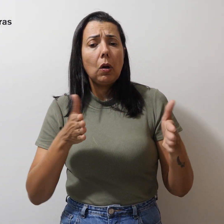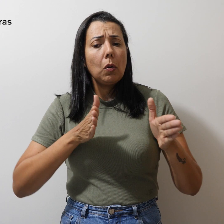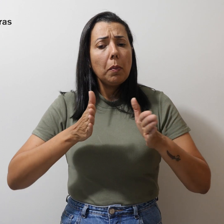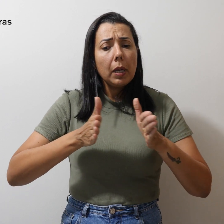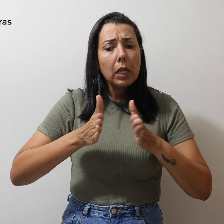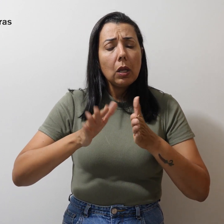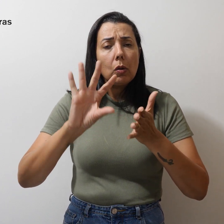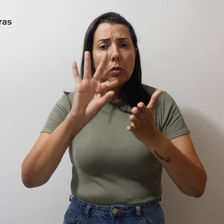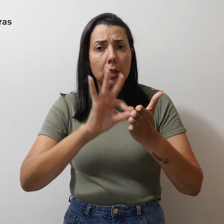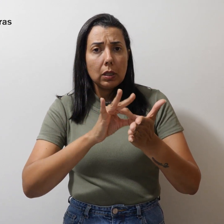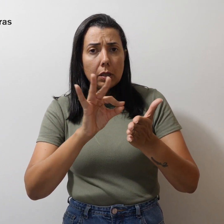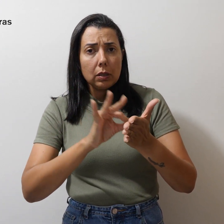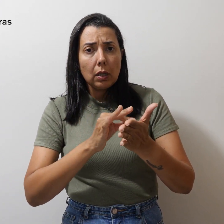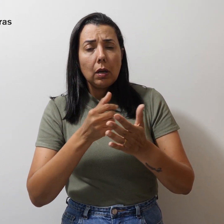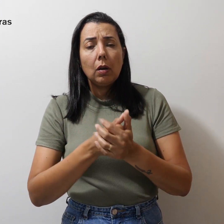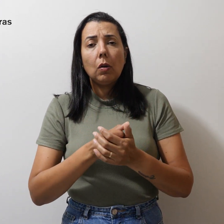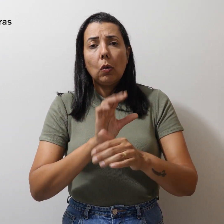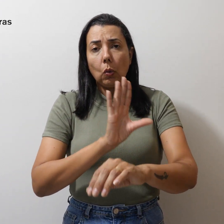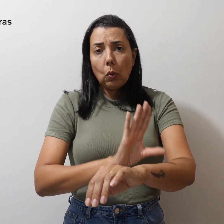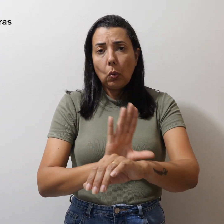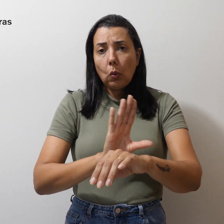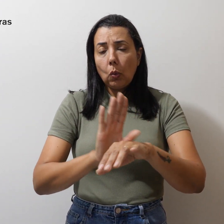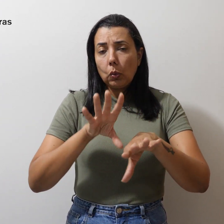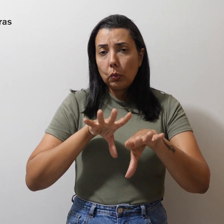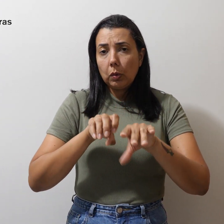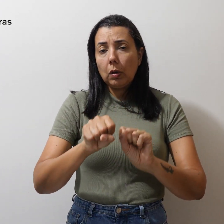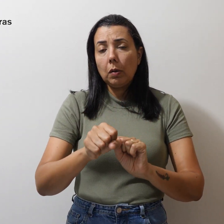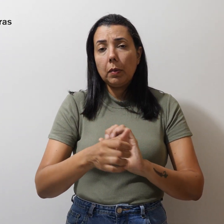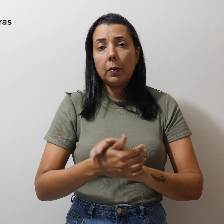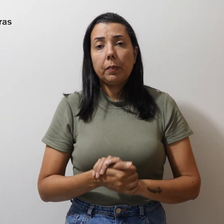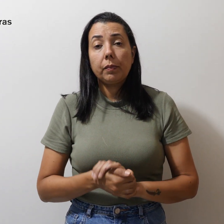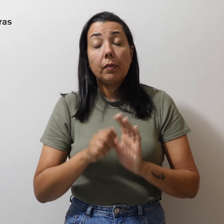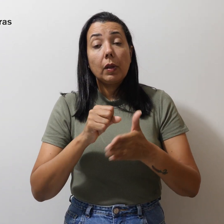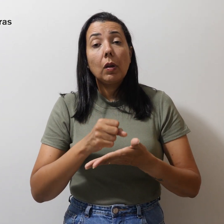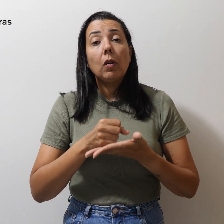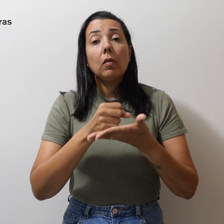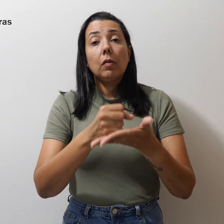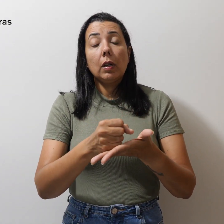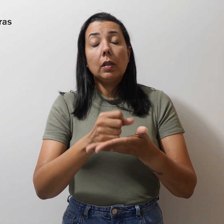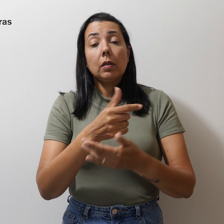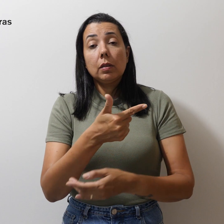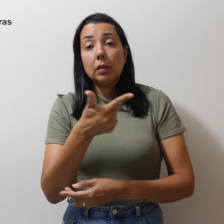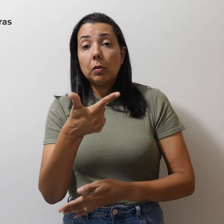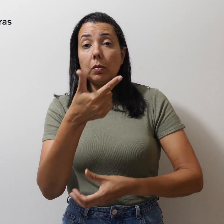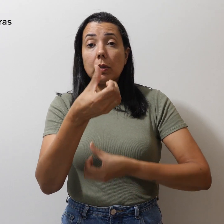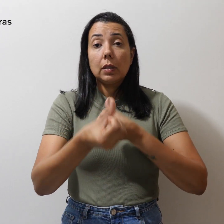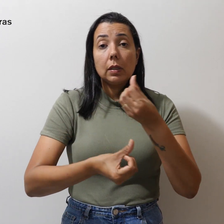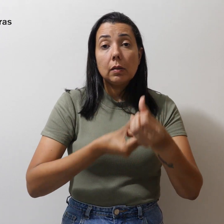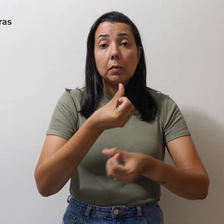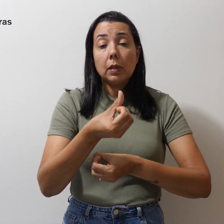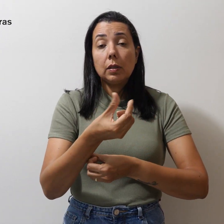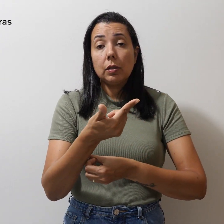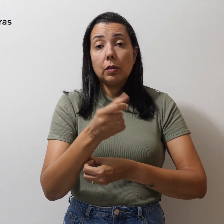inscrições em cursos de formação ofertadas para o segundo semestre de 2023.